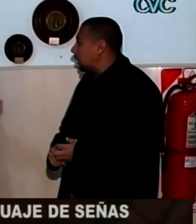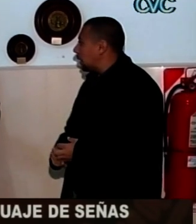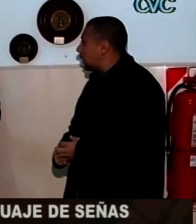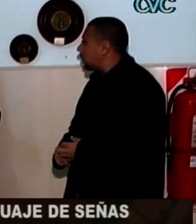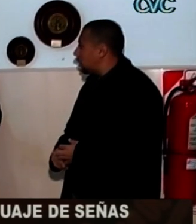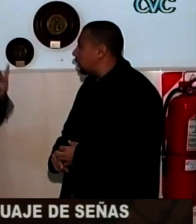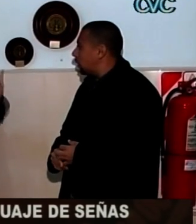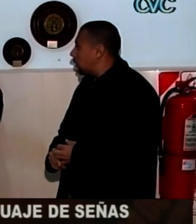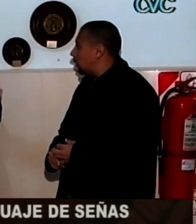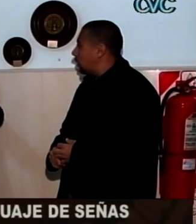ciudades enseñando esto?